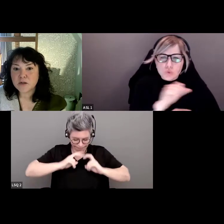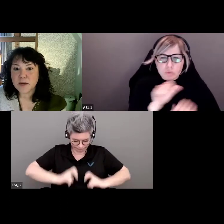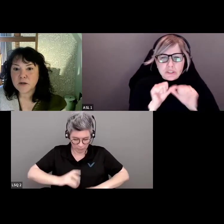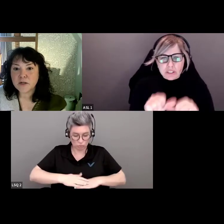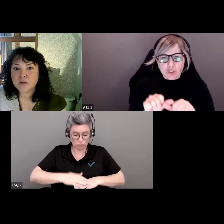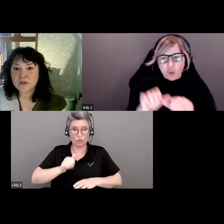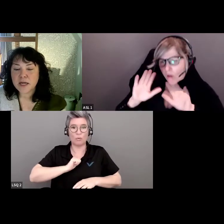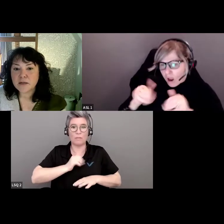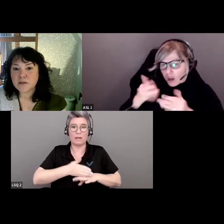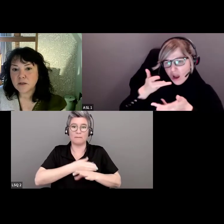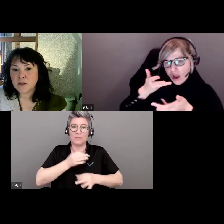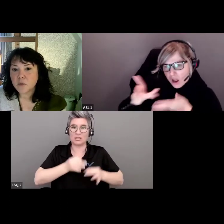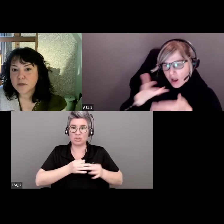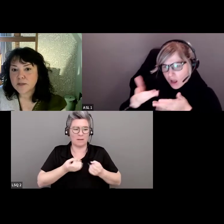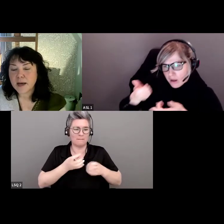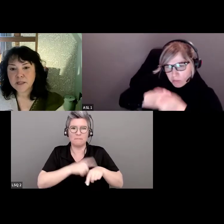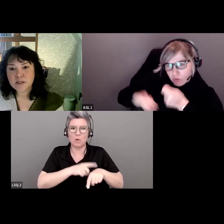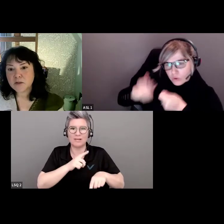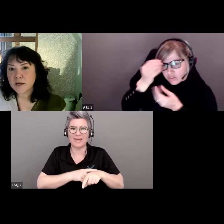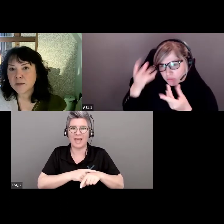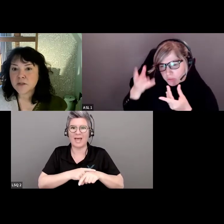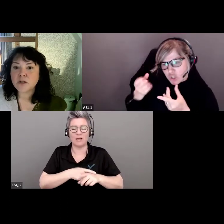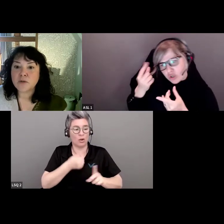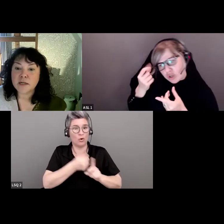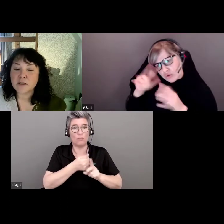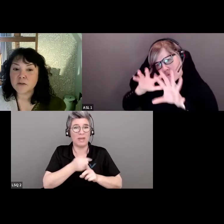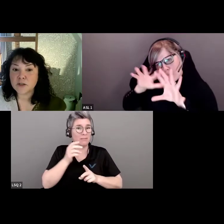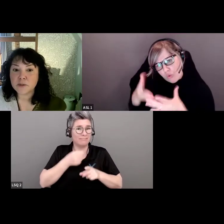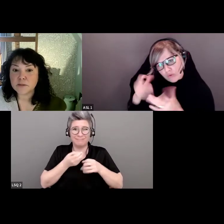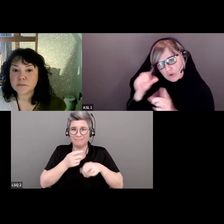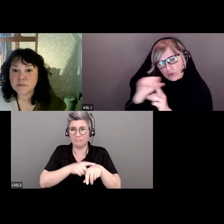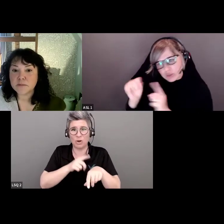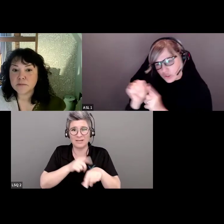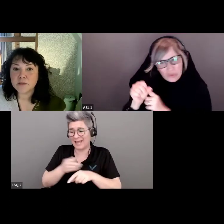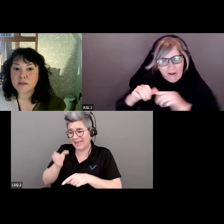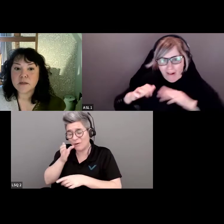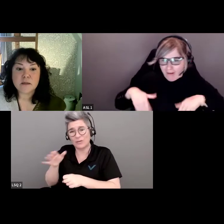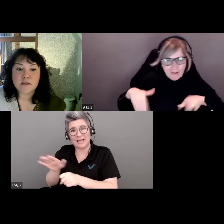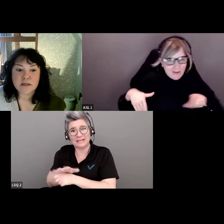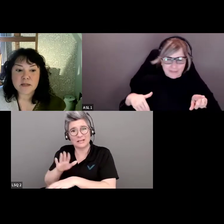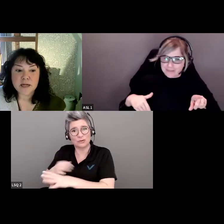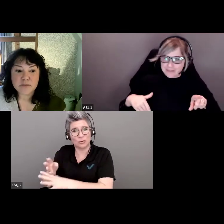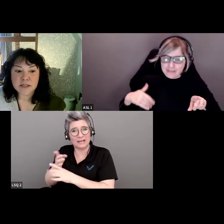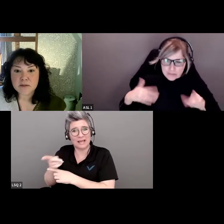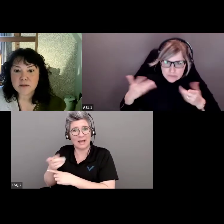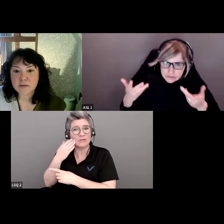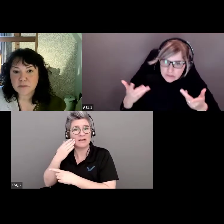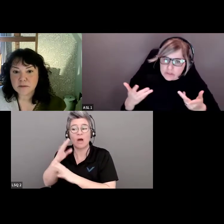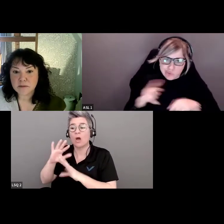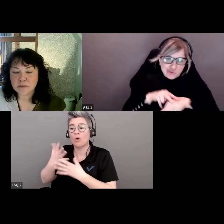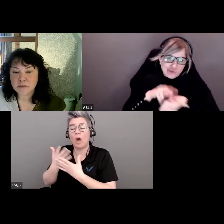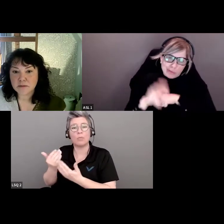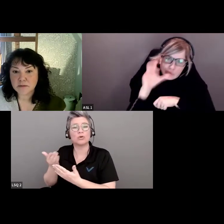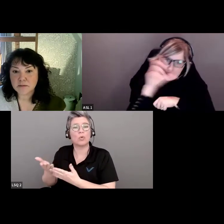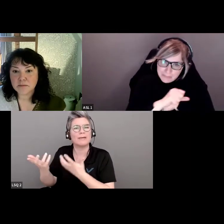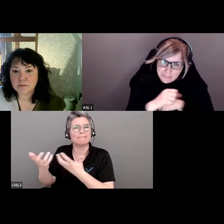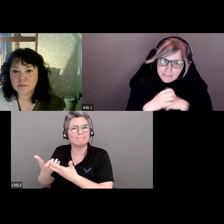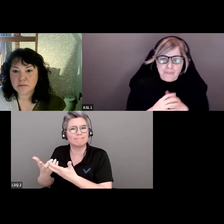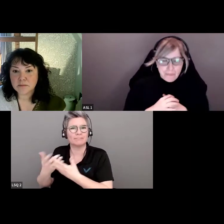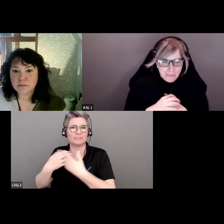Ils n'ont pas le temps d'écouter suffisamment le patient pour savoir exactement de quoi il a besoin.